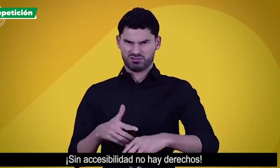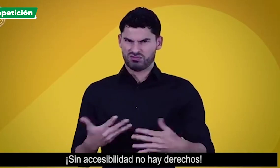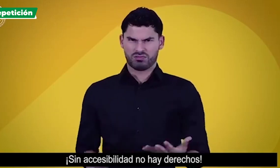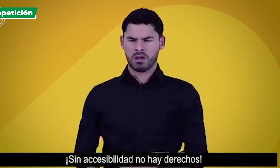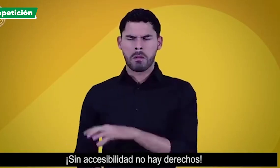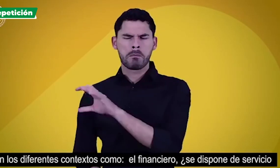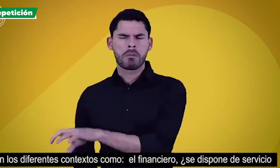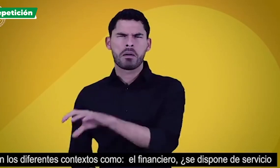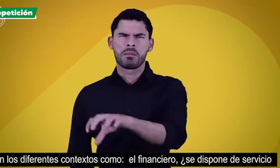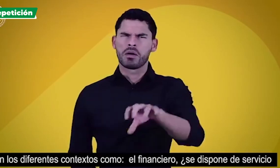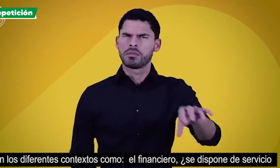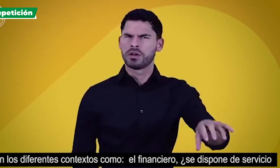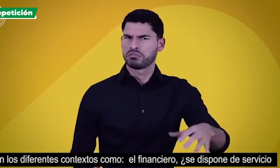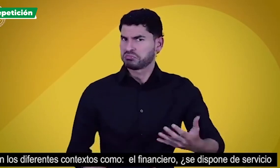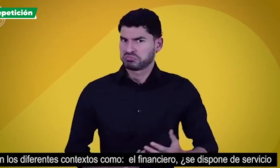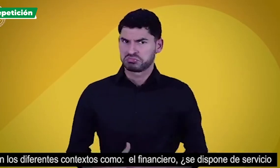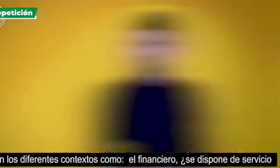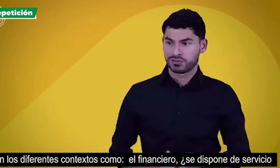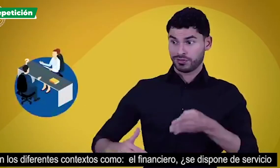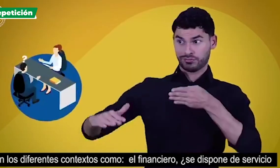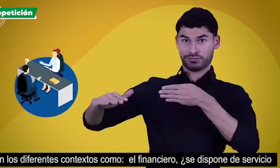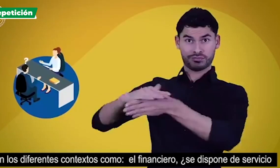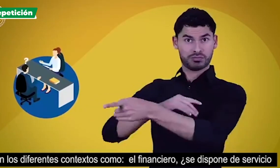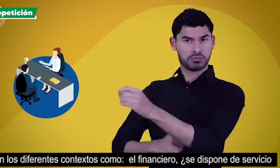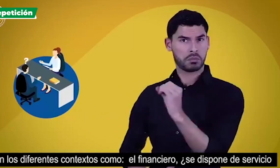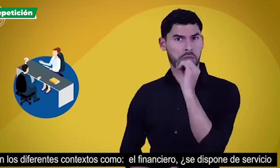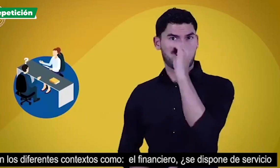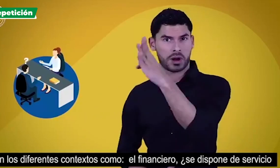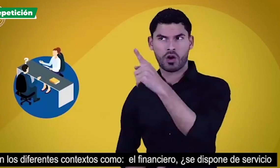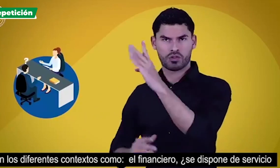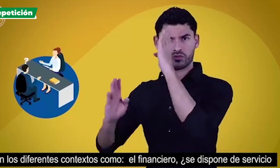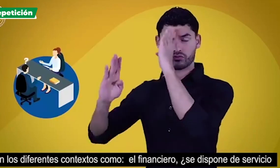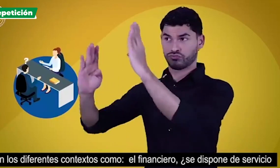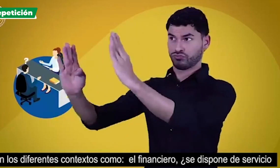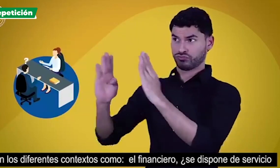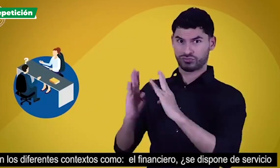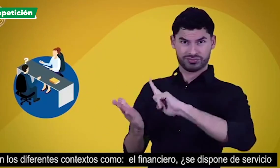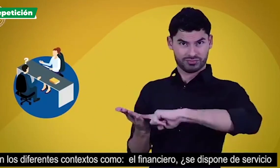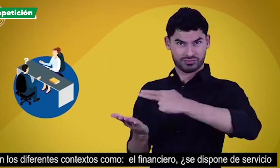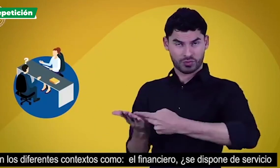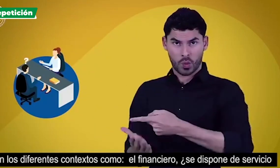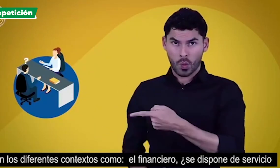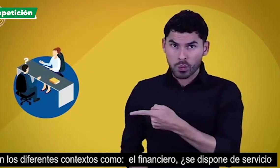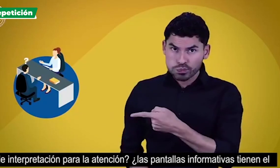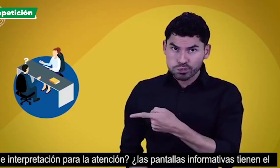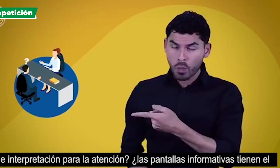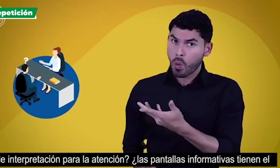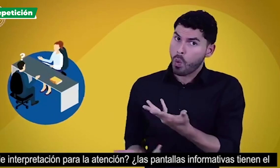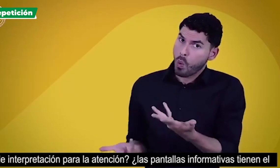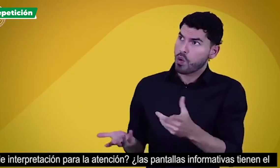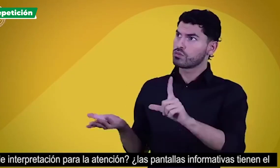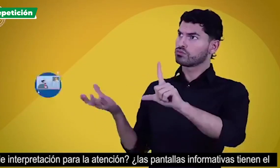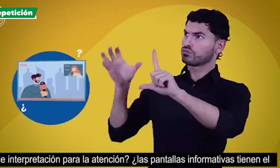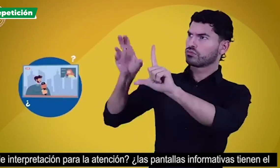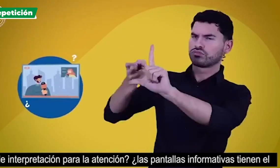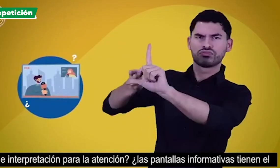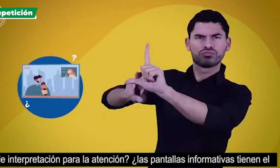en los diferentes contextos como el financiero se dispone de servicio de interpretación para la atención las